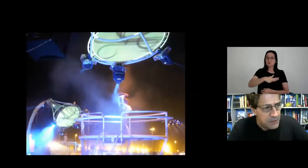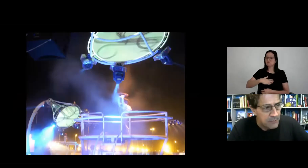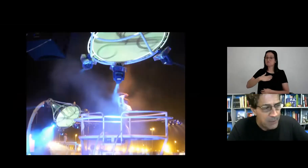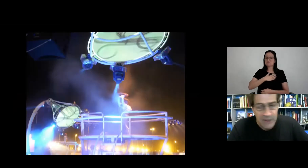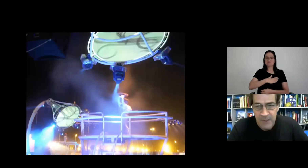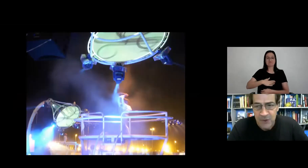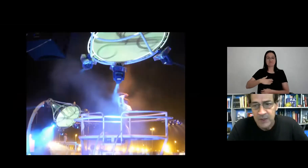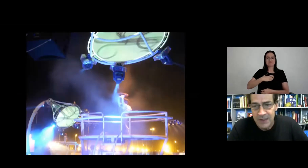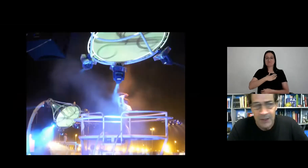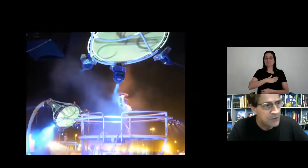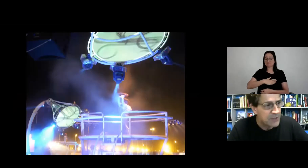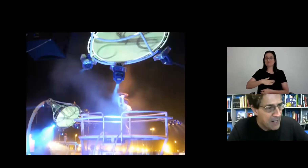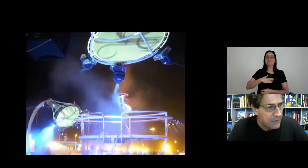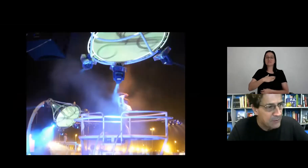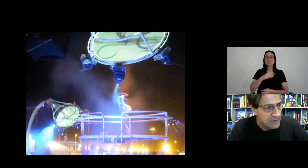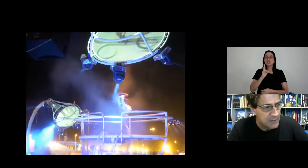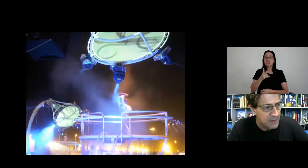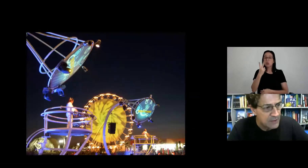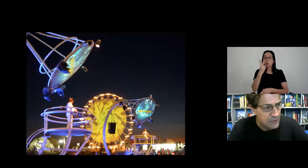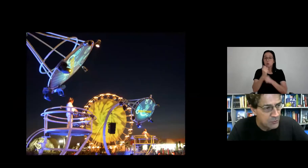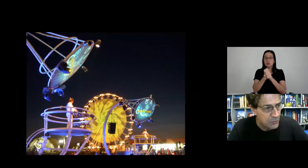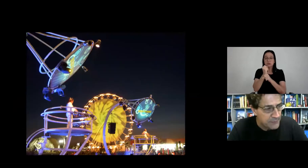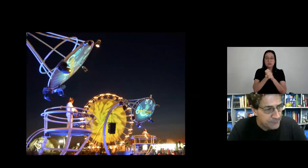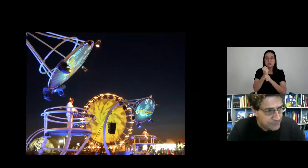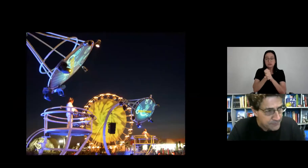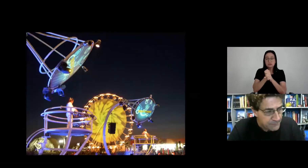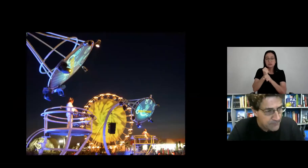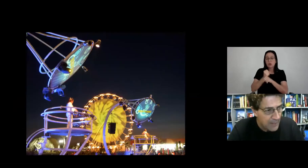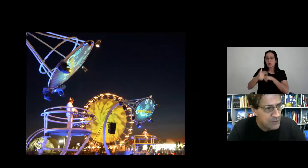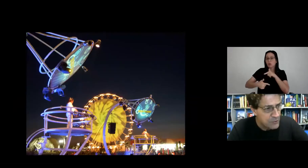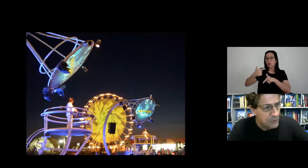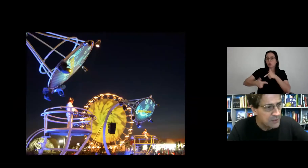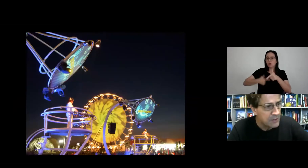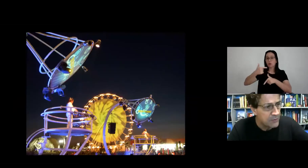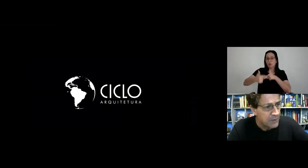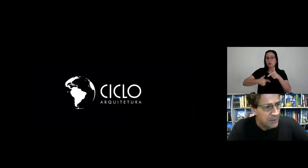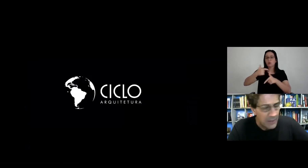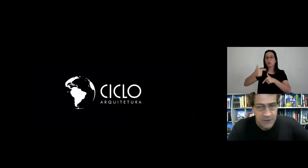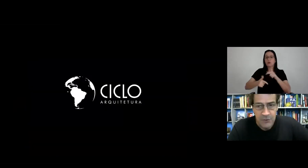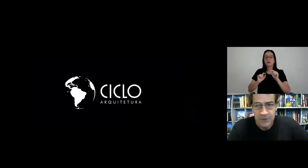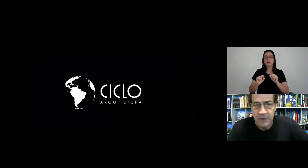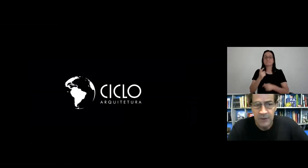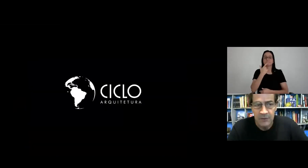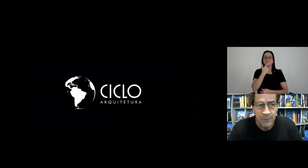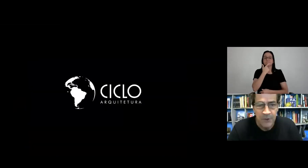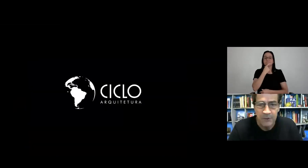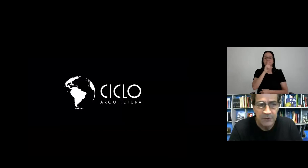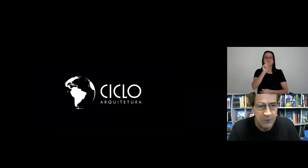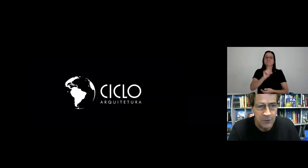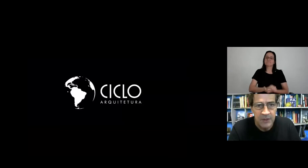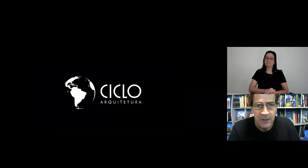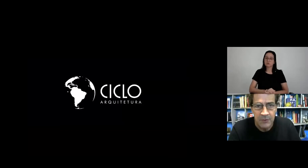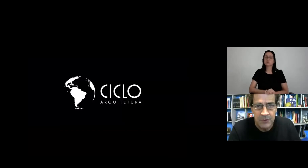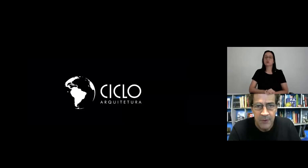praticamente dois anos de trabalho em cima dessa estrutura, a gente conseguiu, depois